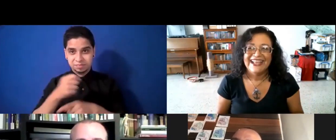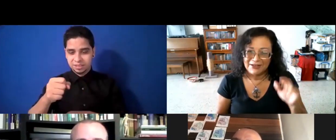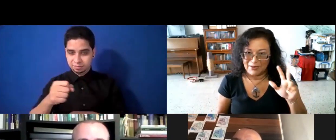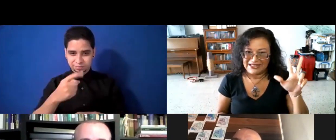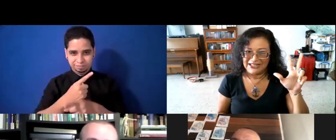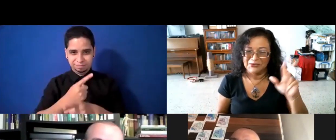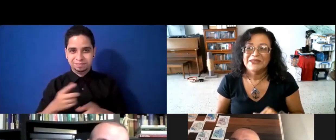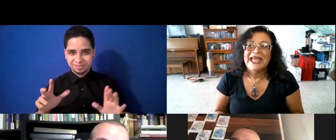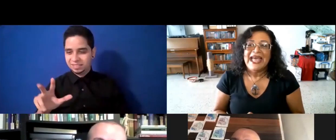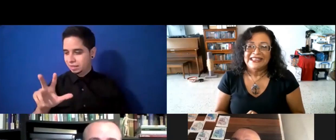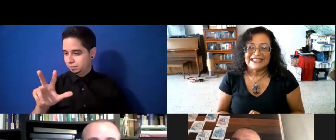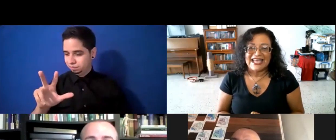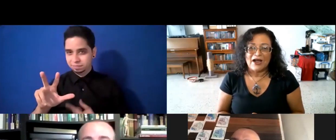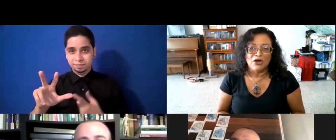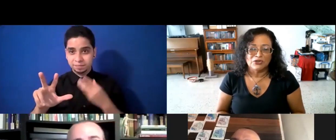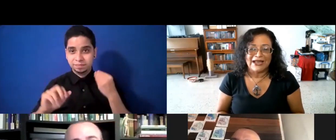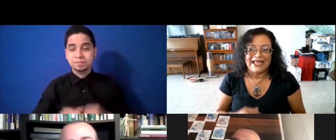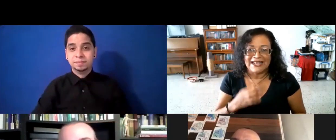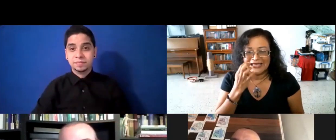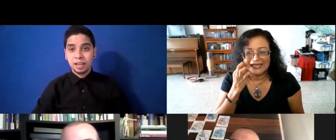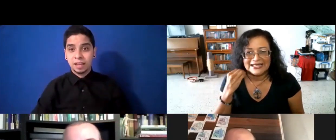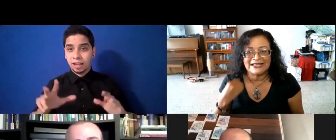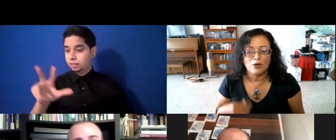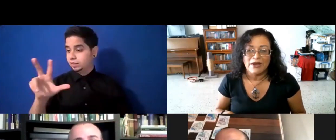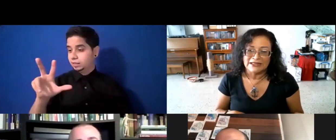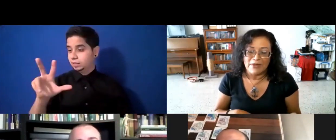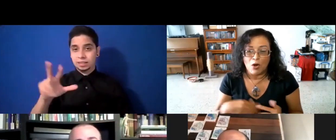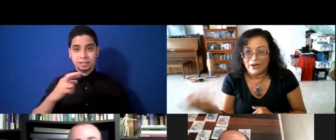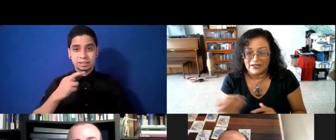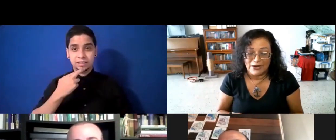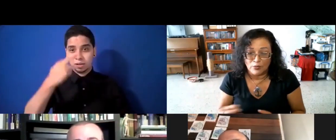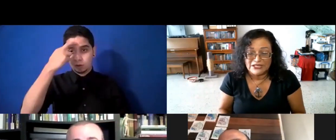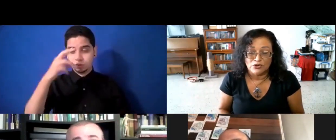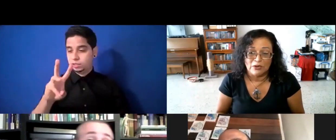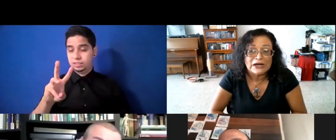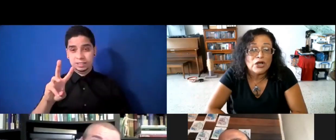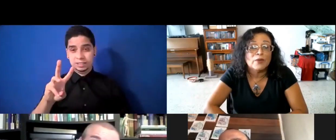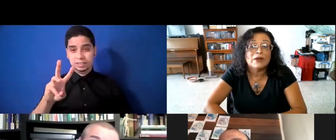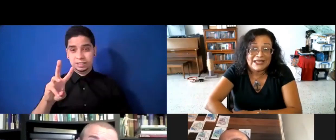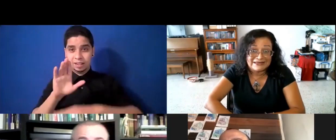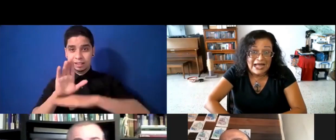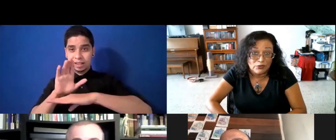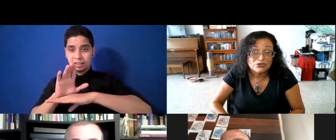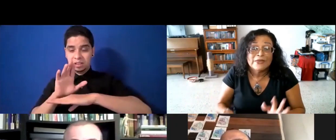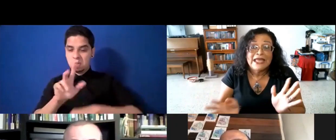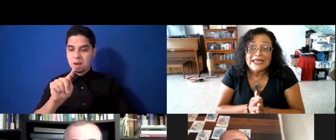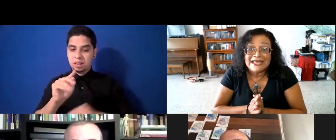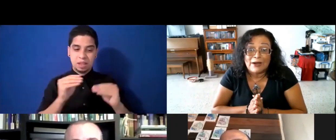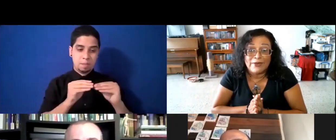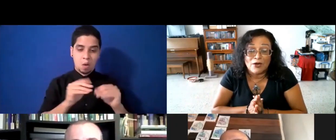Te aprendí eso. 3 de agosto aquí a las 6 de la tarde, un martes más o un martes menos, como dice José Lo Arroyo, pero aquí estamos. Y estamos bien